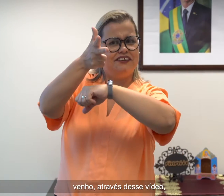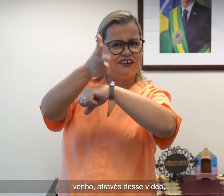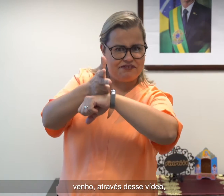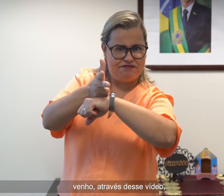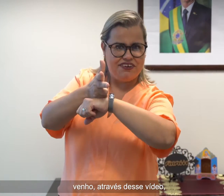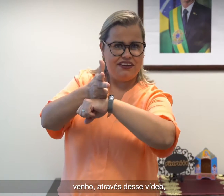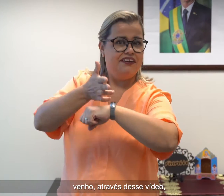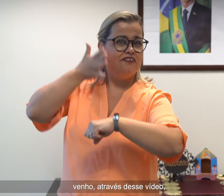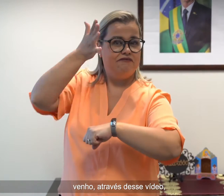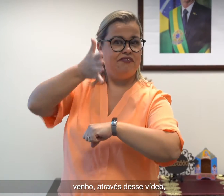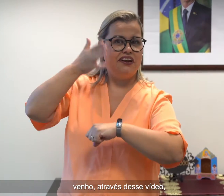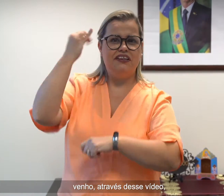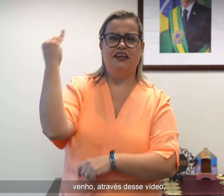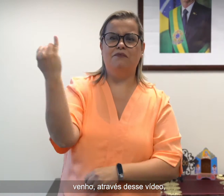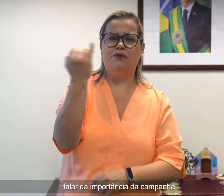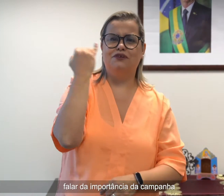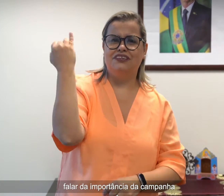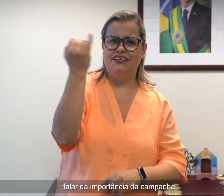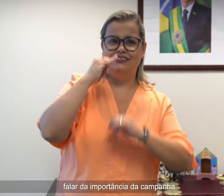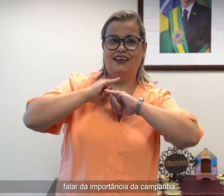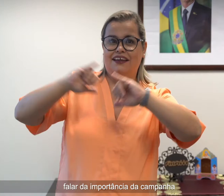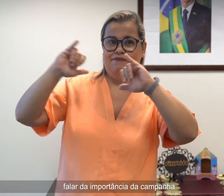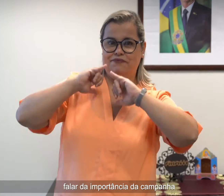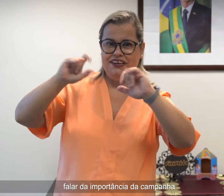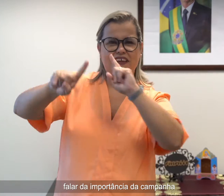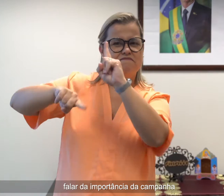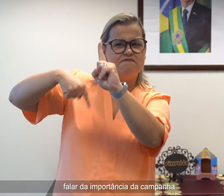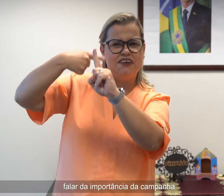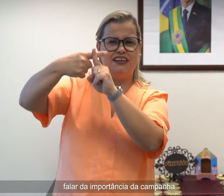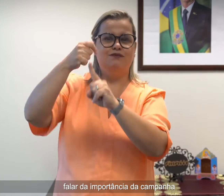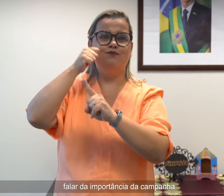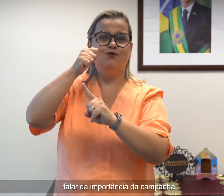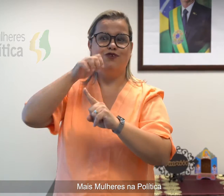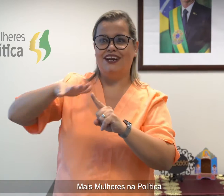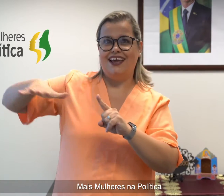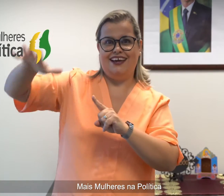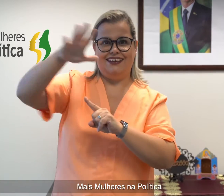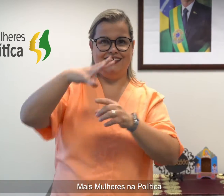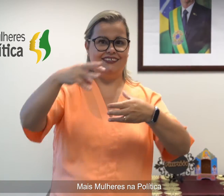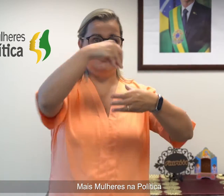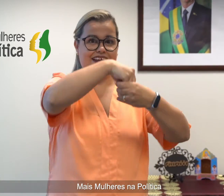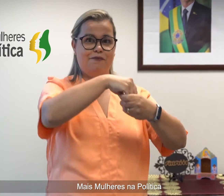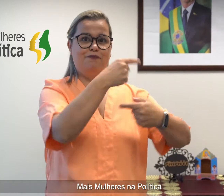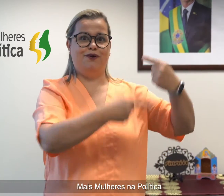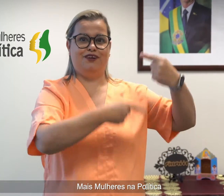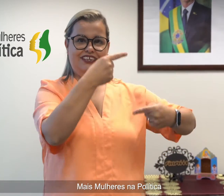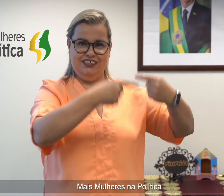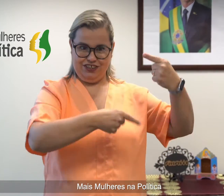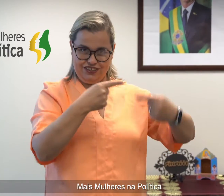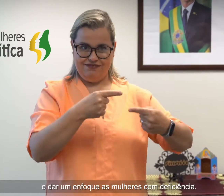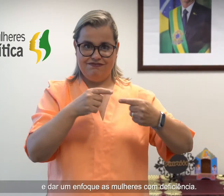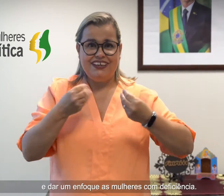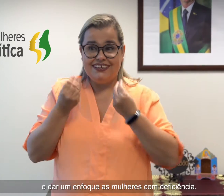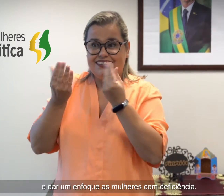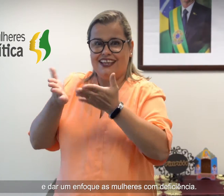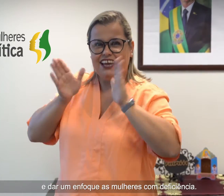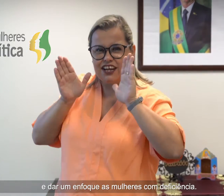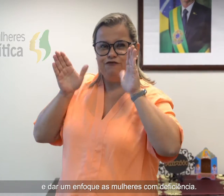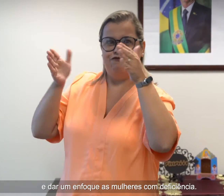através desse vídeo, falar da importância da campanha Mais Mulheres na Política e dar um enfoque às